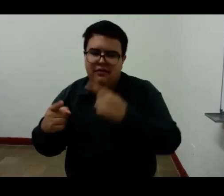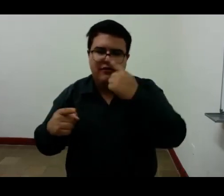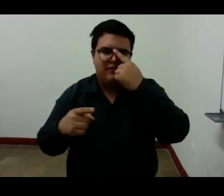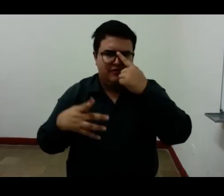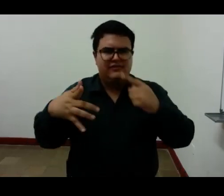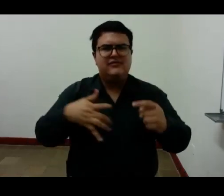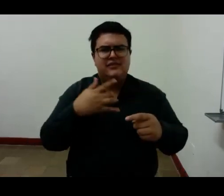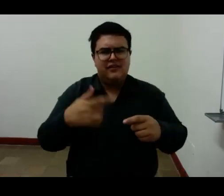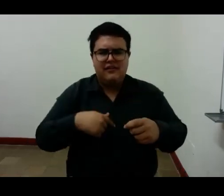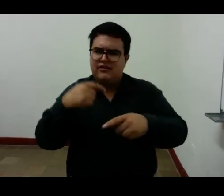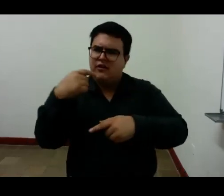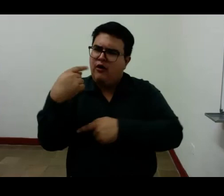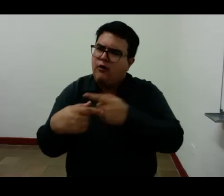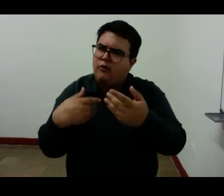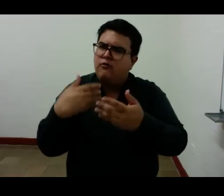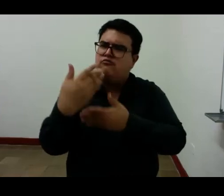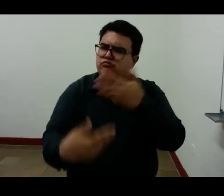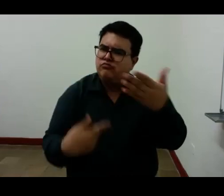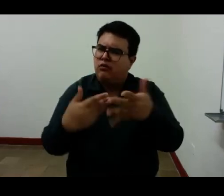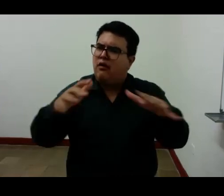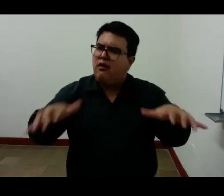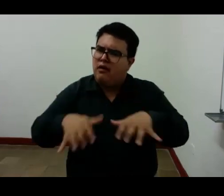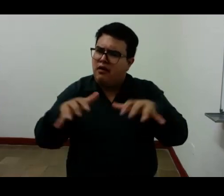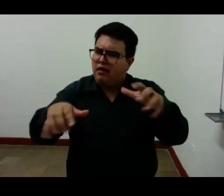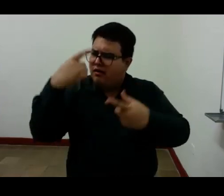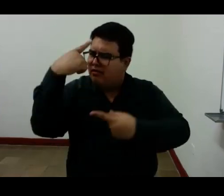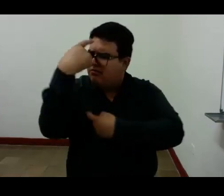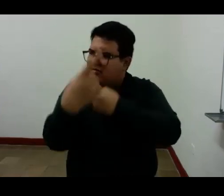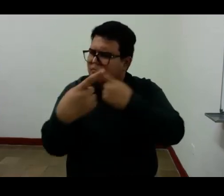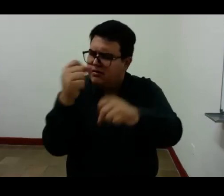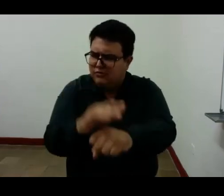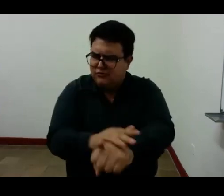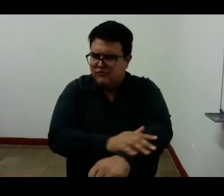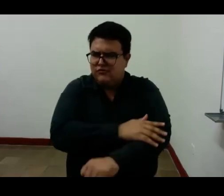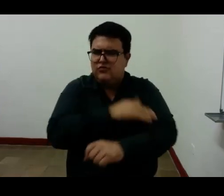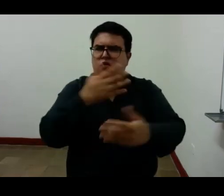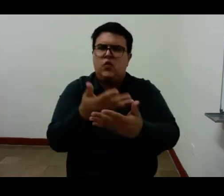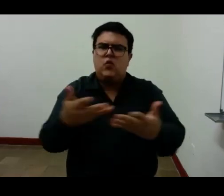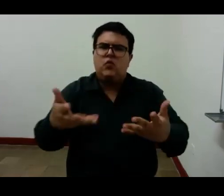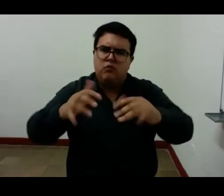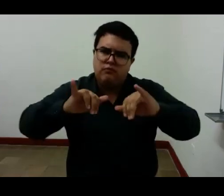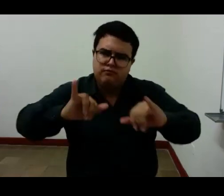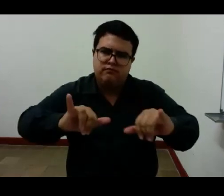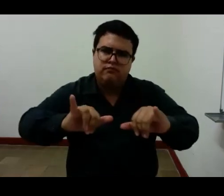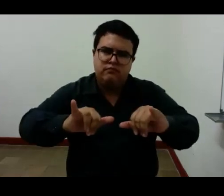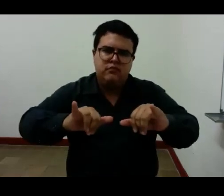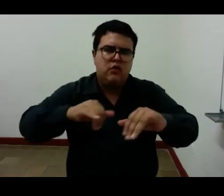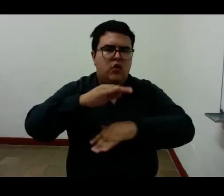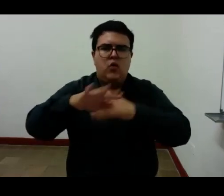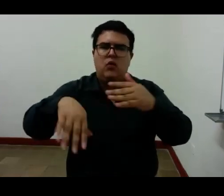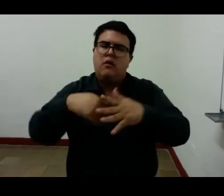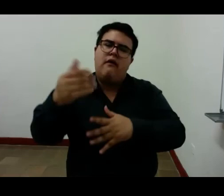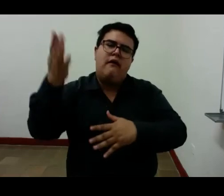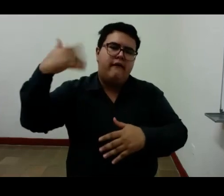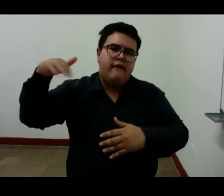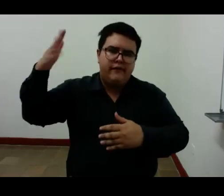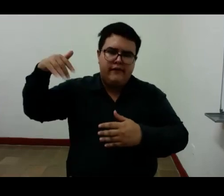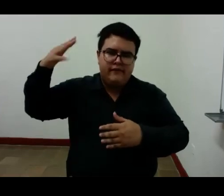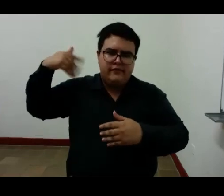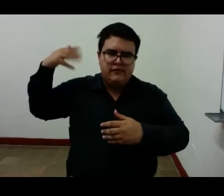es multitud todo pensamiento todo instante todo pasado todo